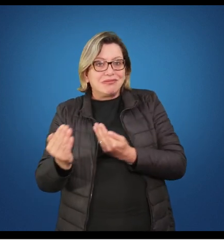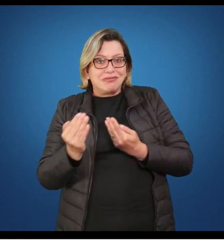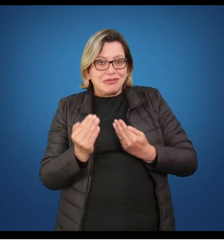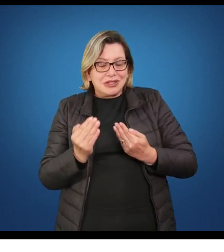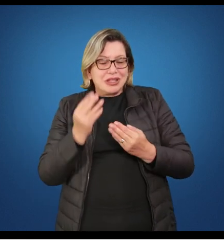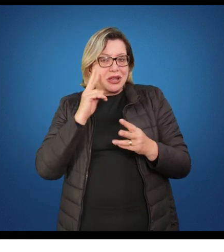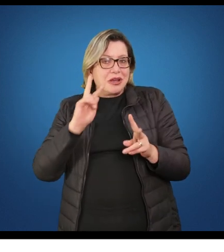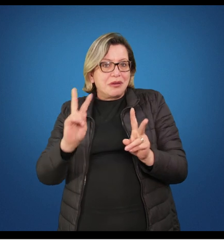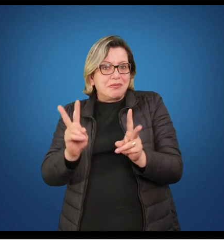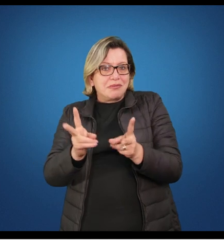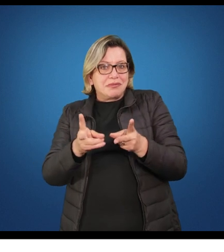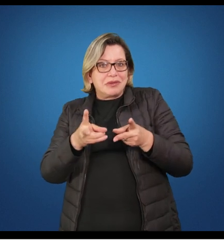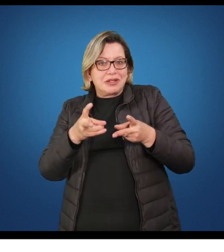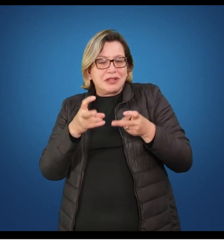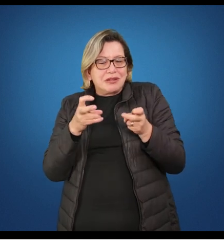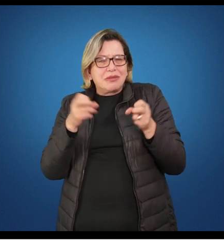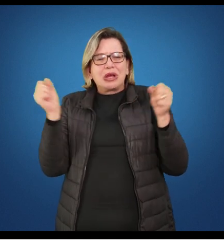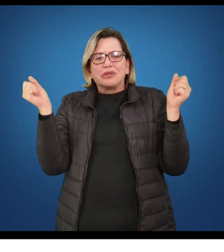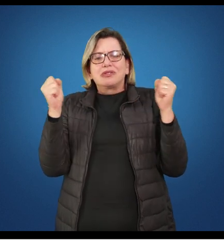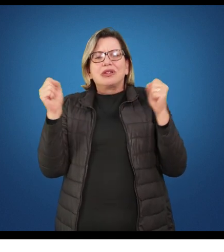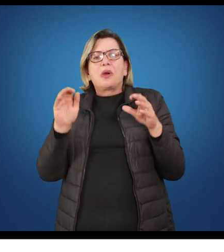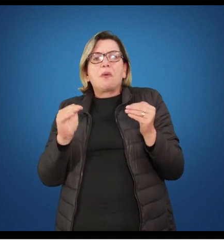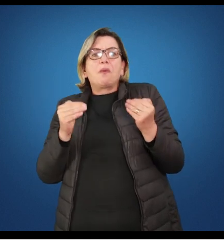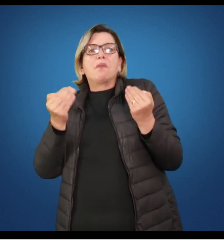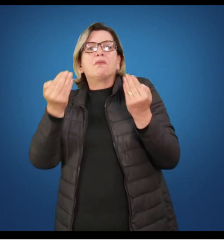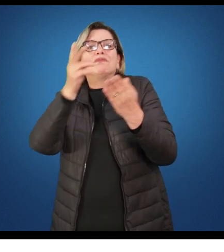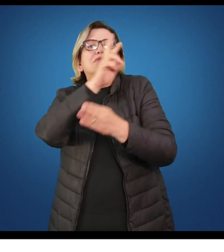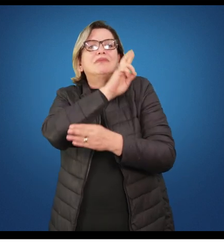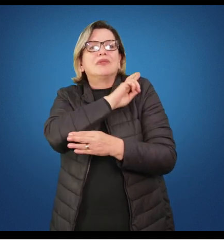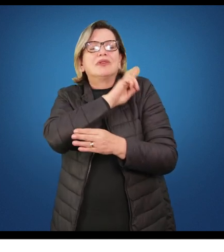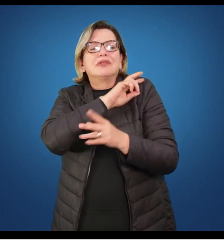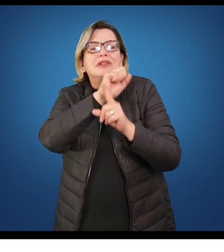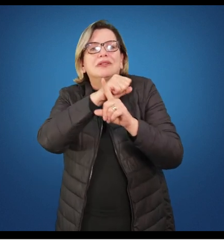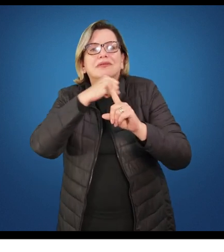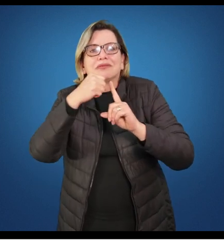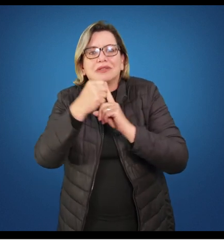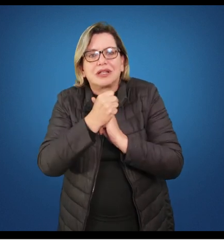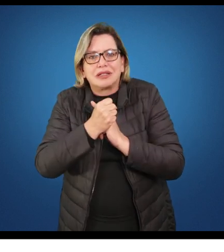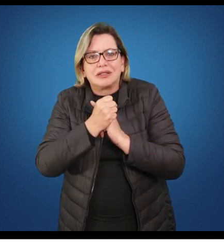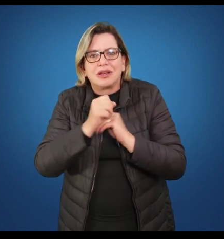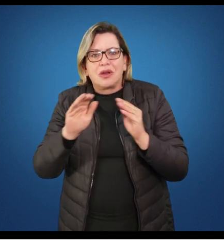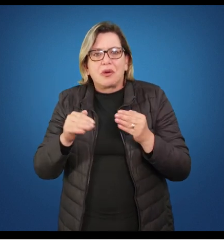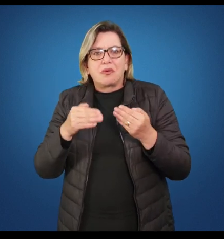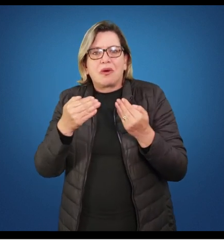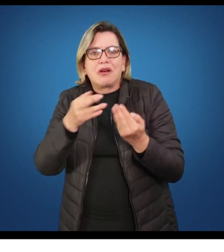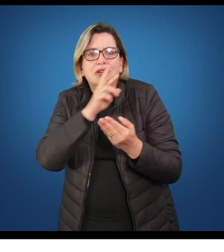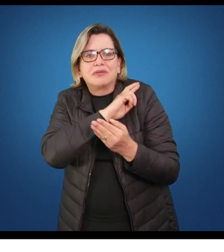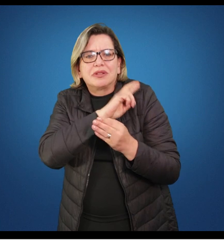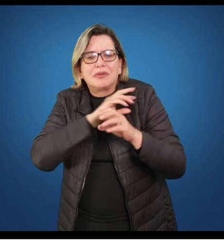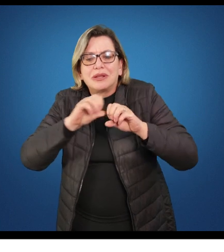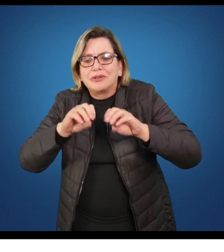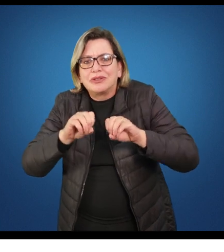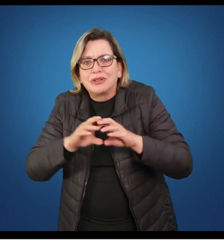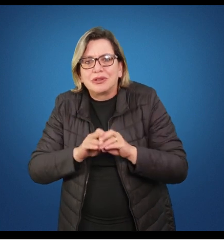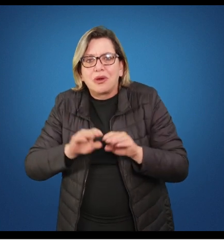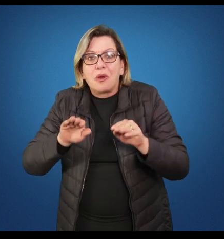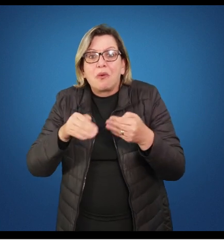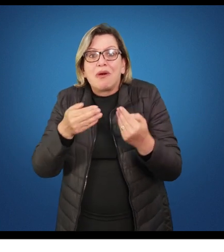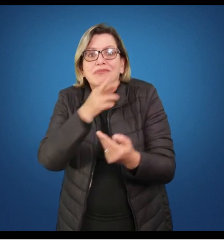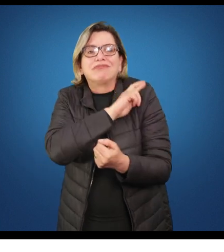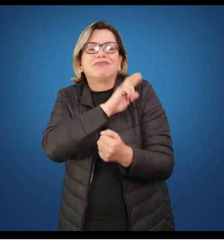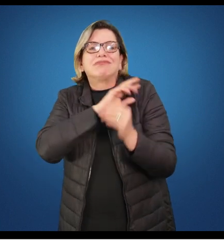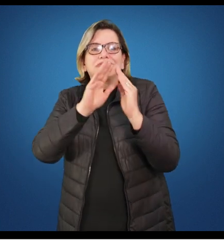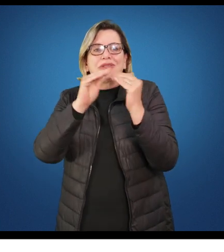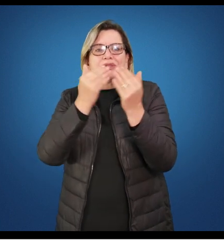para a educação física enquanto qual é o papel dela nessa sociedade. Qual é o papel da educação? Qual é o papel da escola?